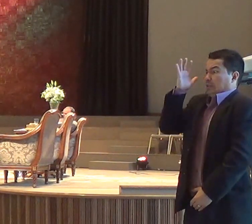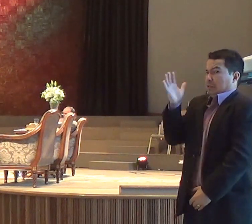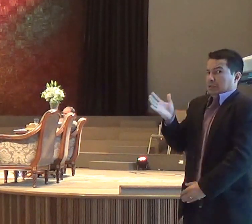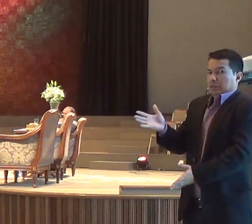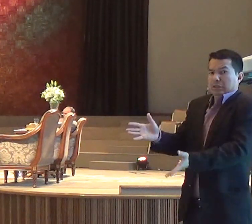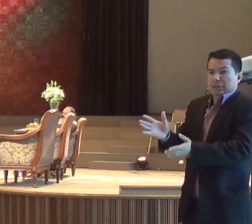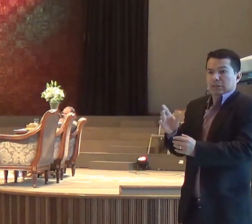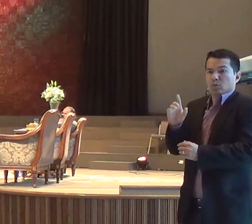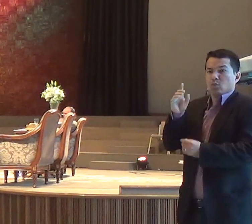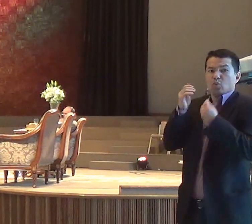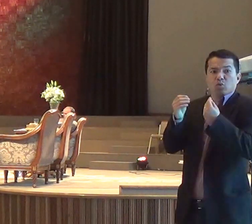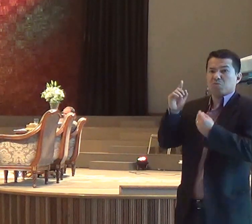você não sabe,